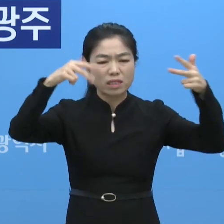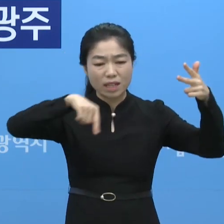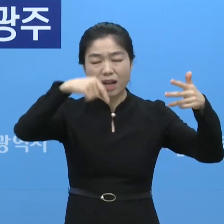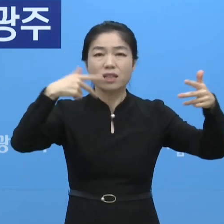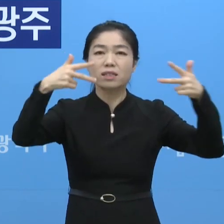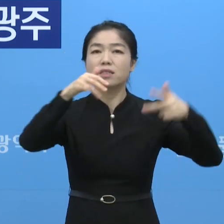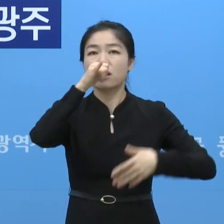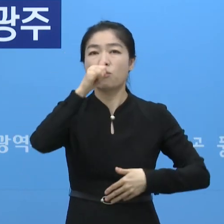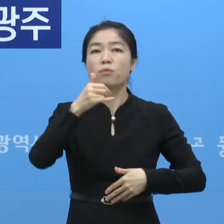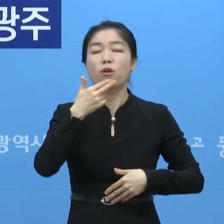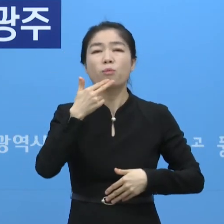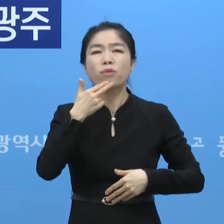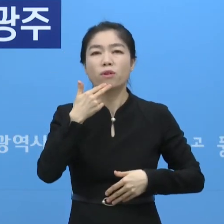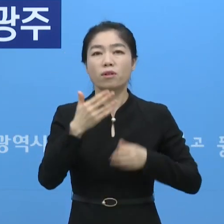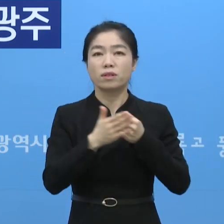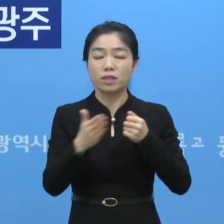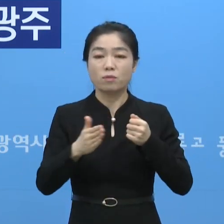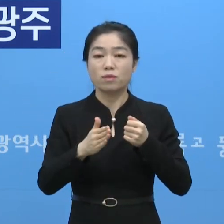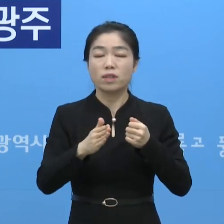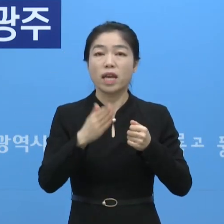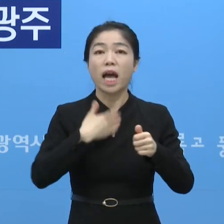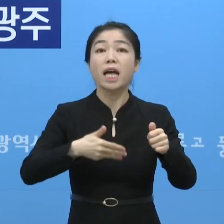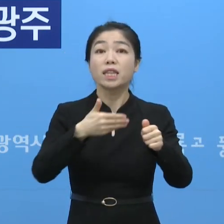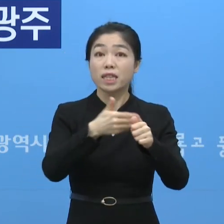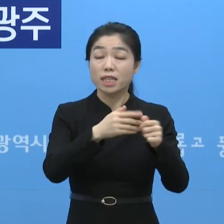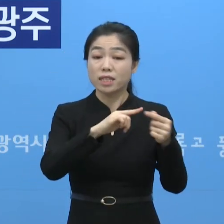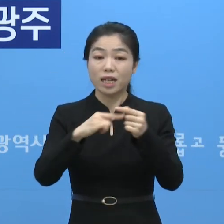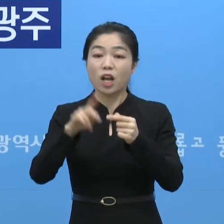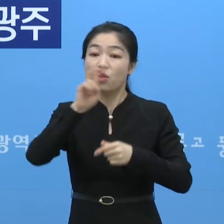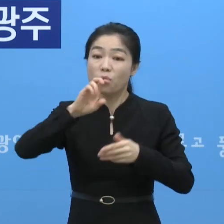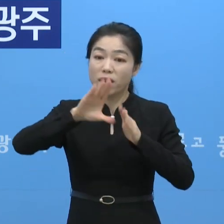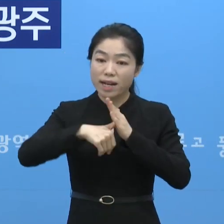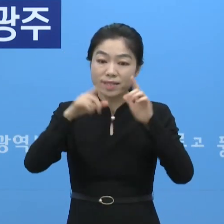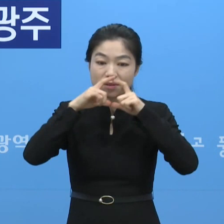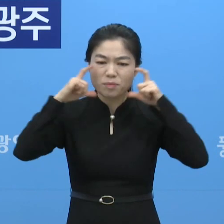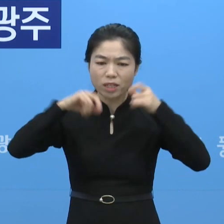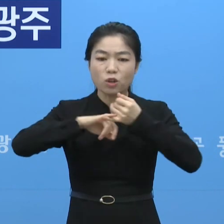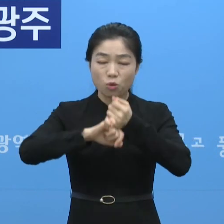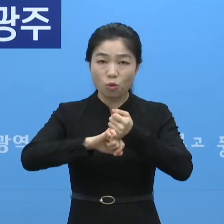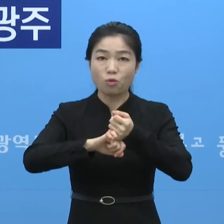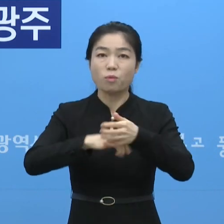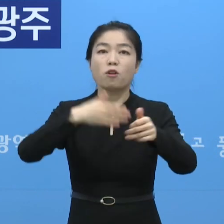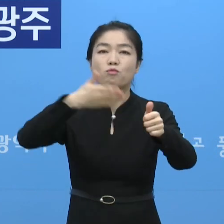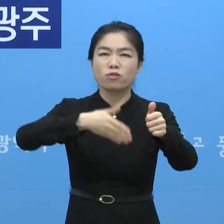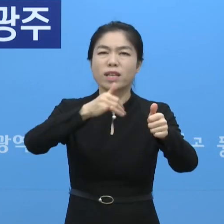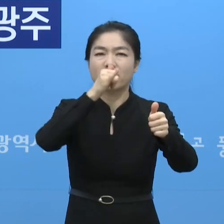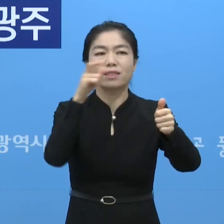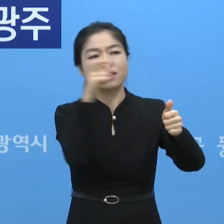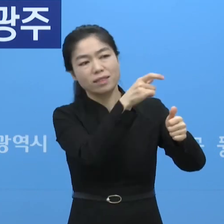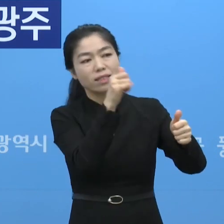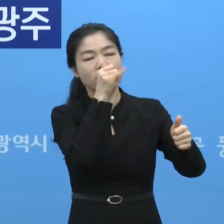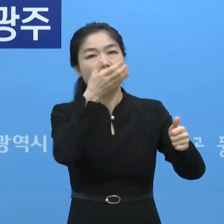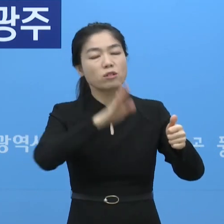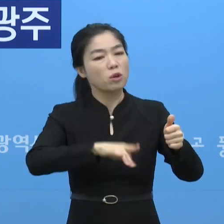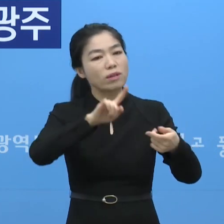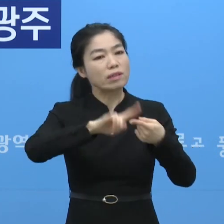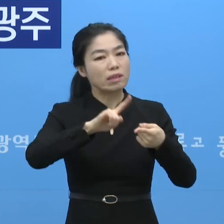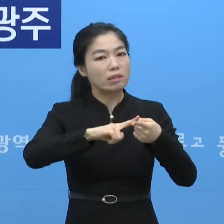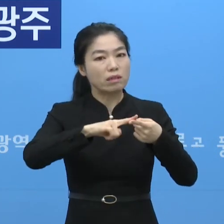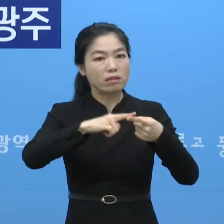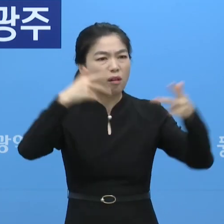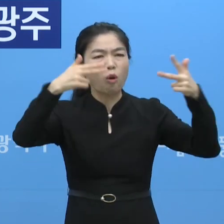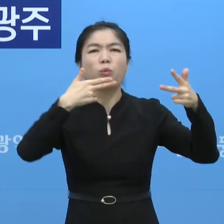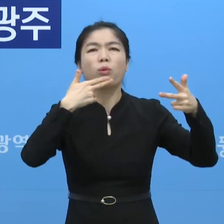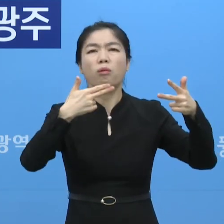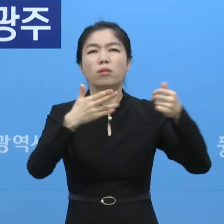보니까 노래 안내문에는 노래 부를 때 마스크를 착용하고 노래를 불러달라고 했는데 그 부분에 대해서는 좀